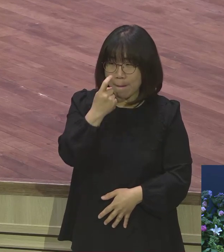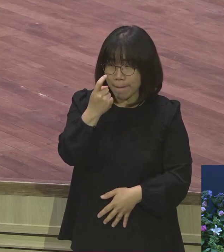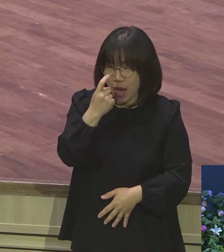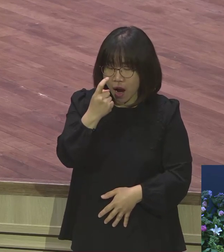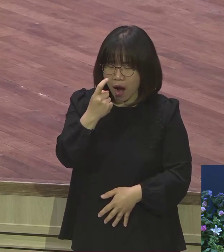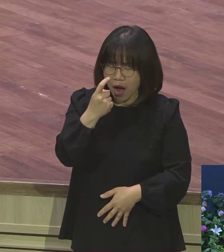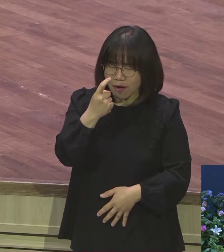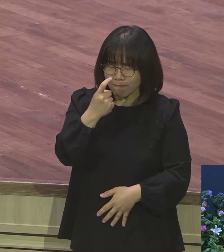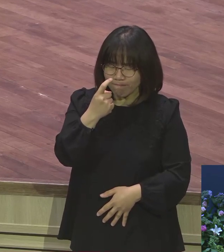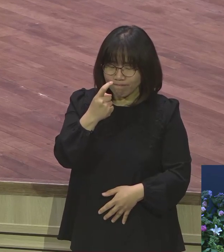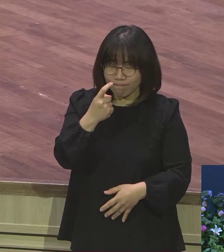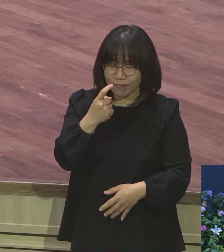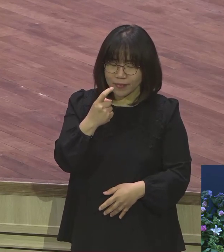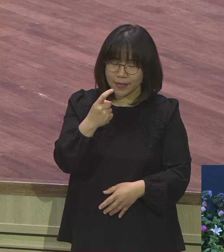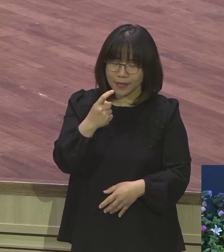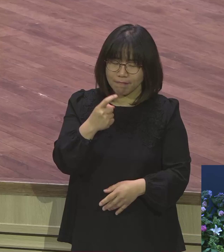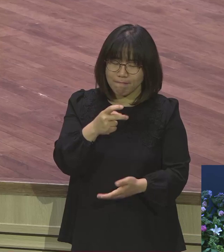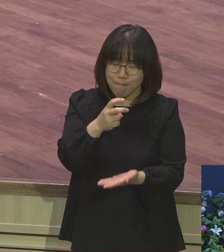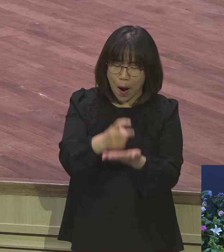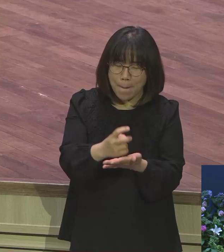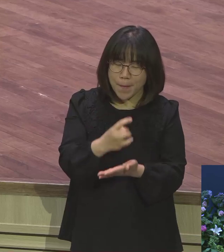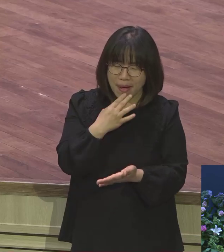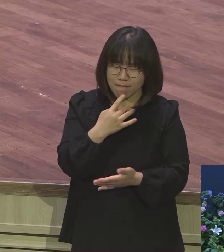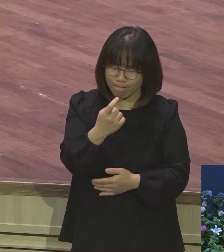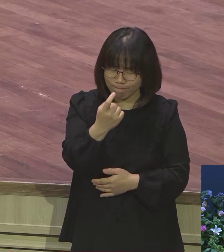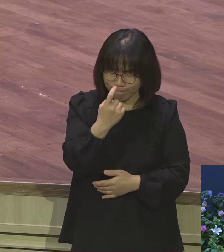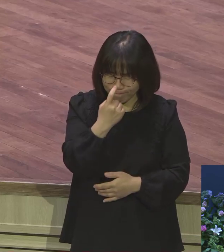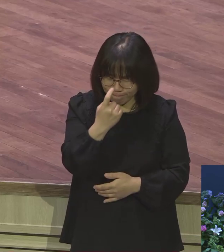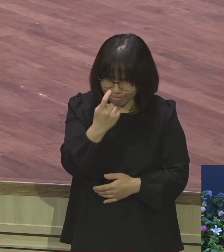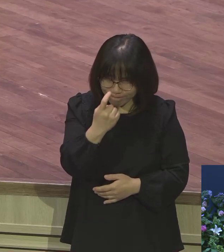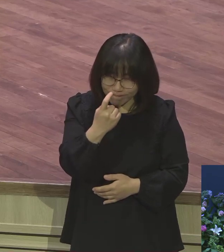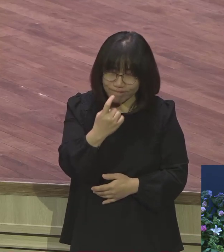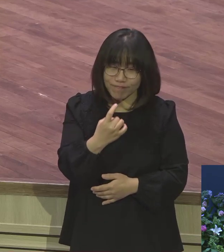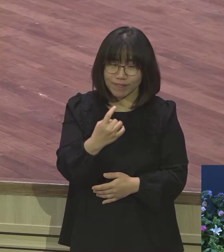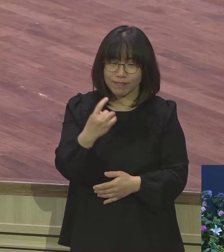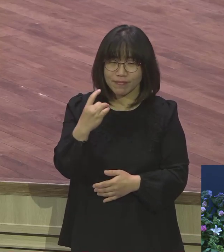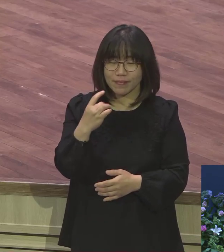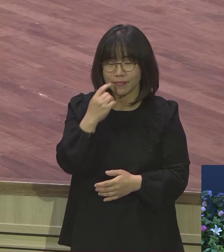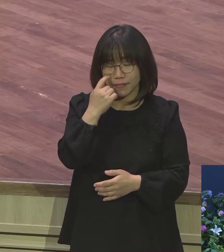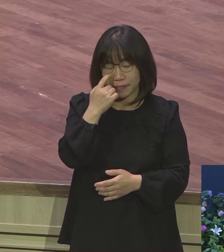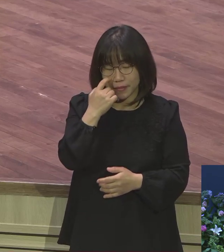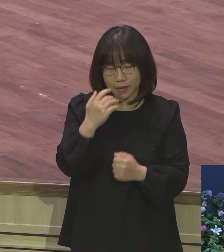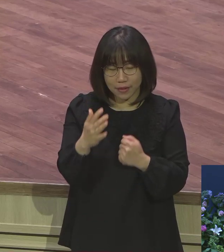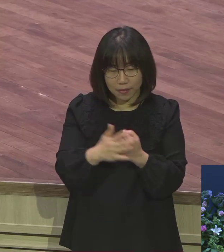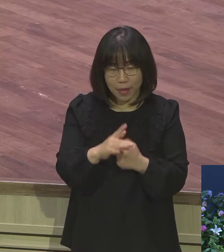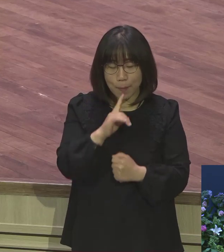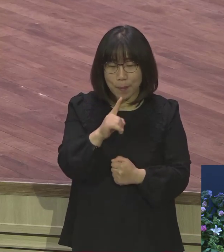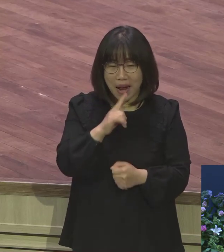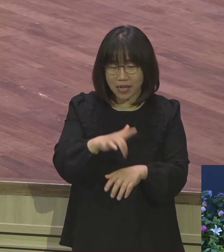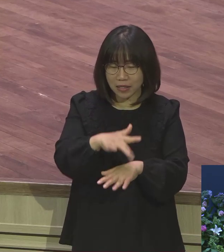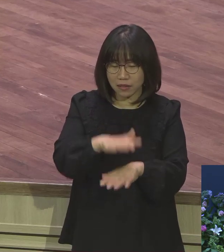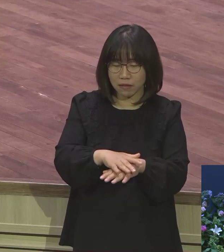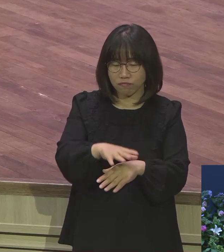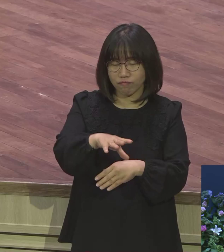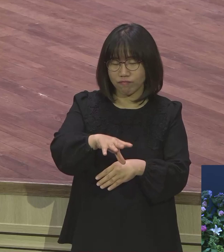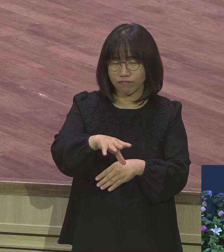문법하고 독해만 합니다. 그렇게 하니까 말을 못 배우잖아요. 못 배운다고. 그러니까